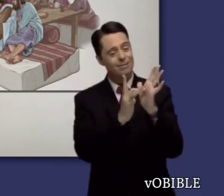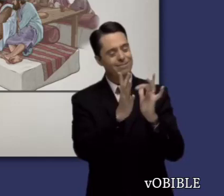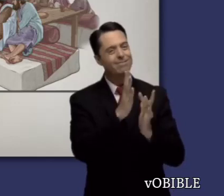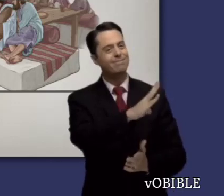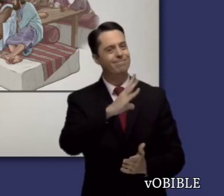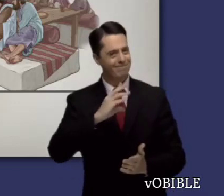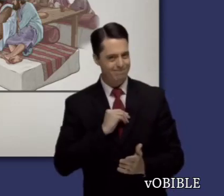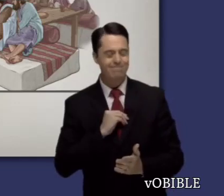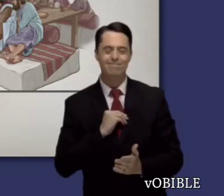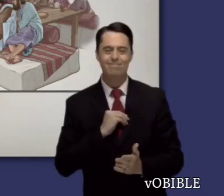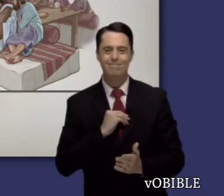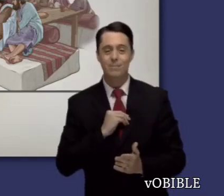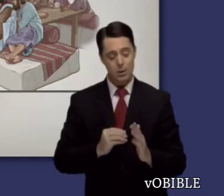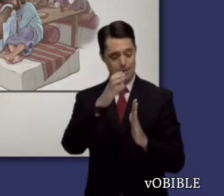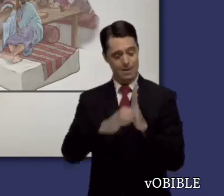mayor.